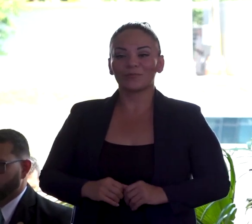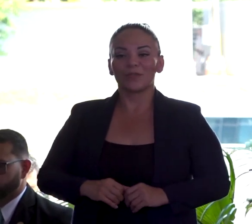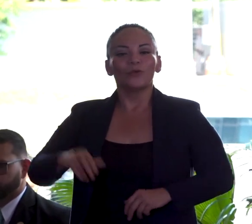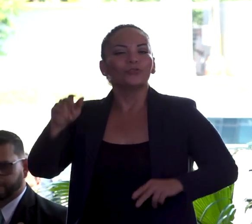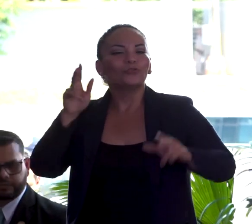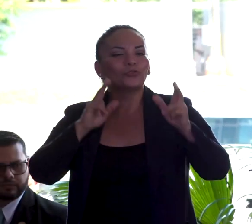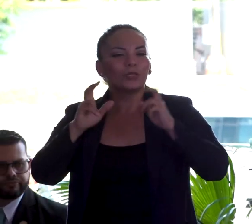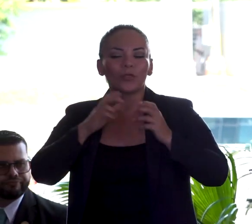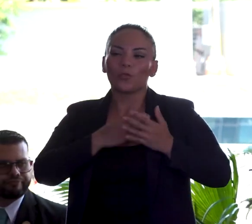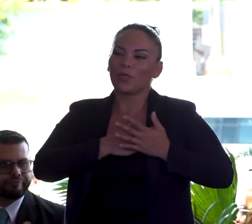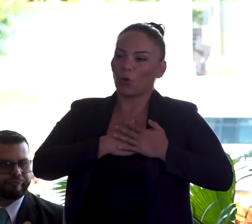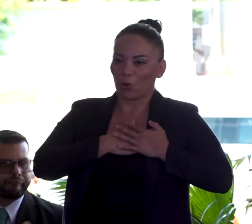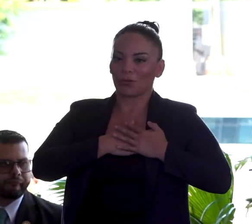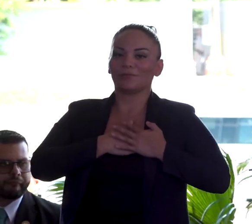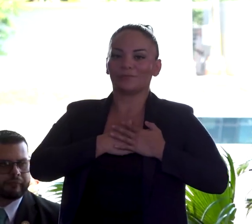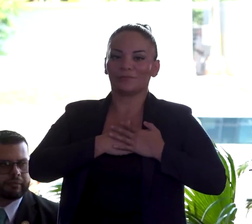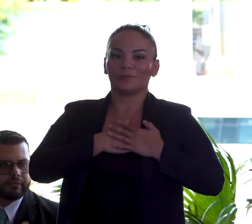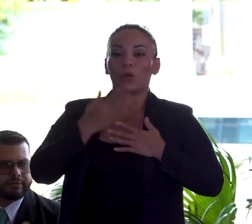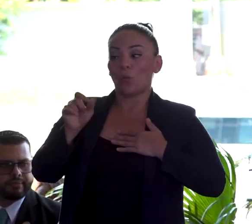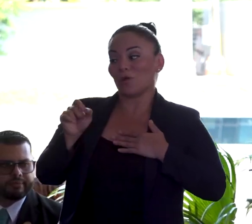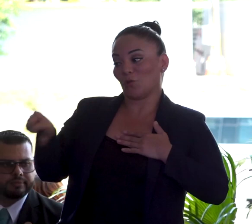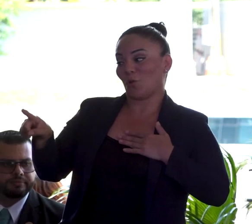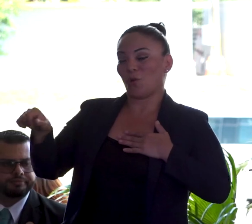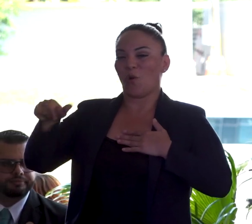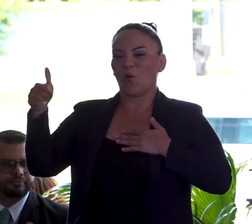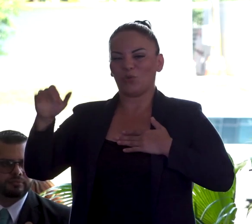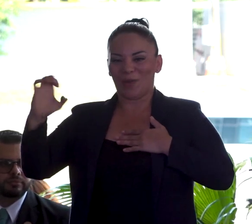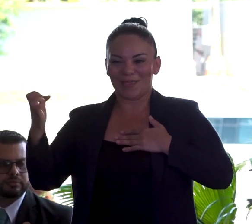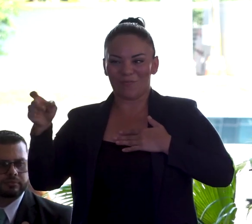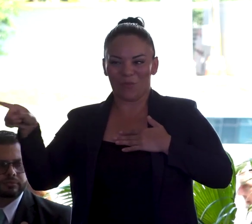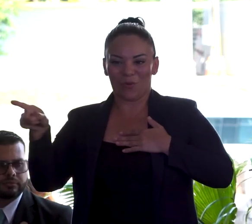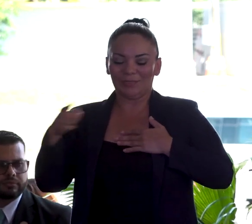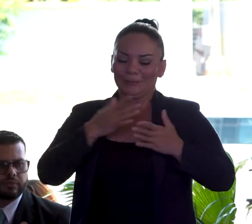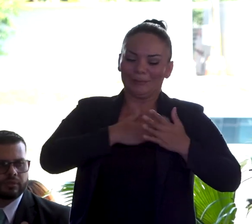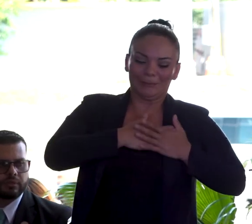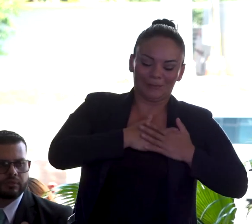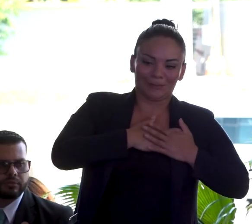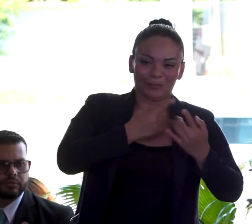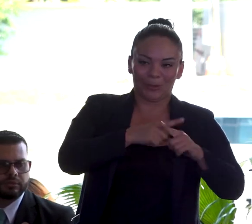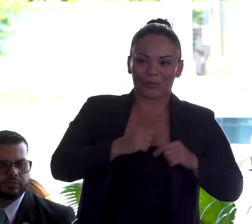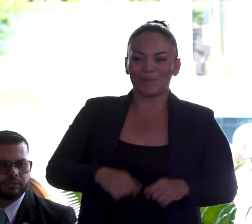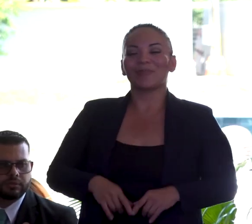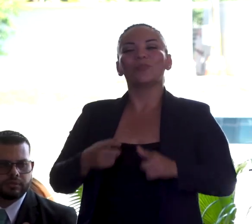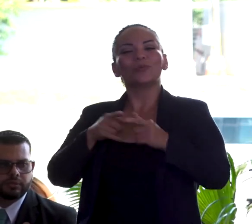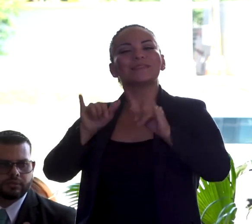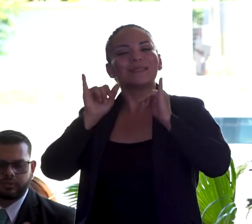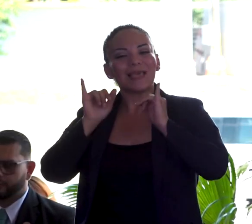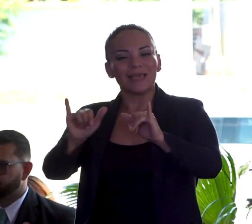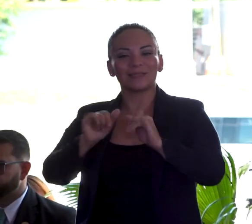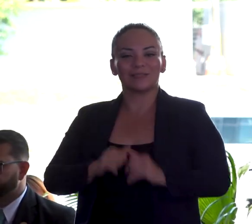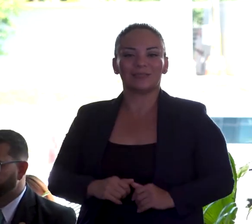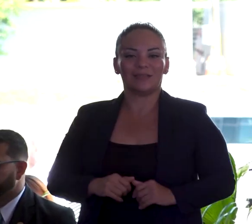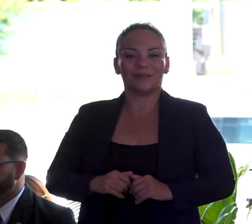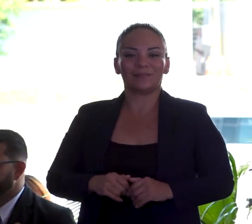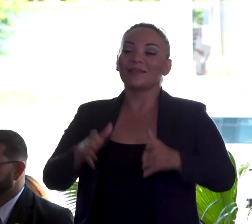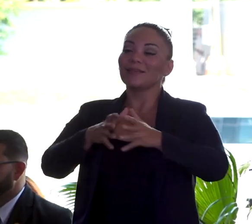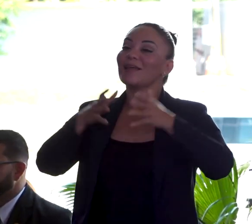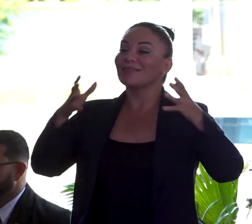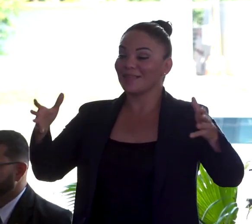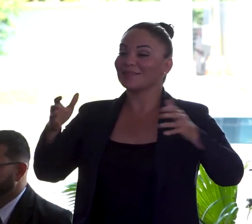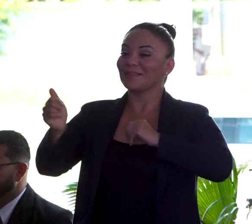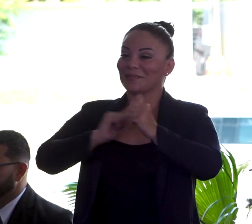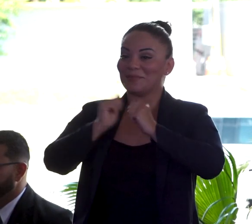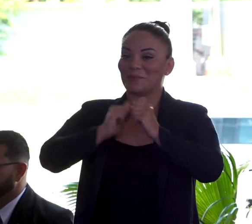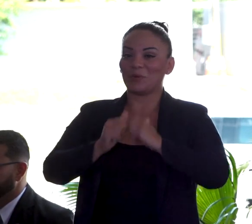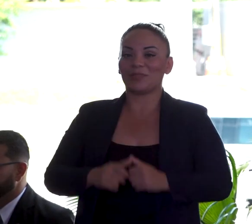sonido de dolor cuando el gol se marca el col. Esa, amigos y amigas, es la grandeza del